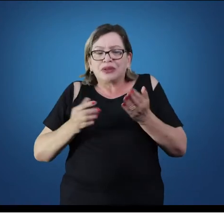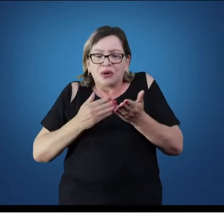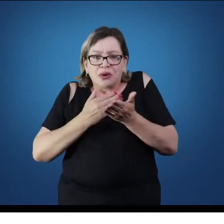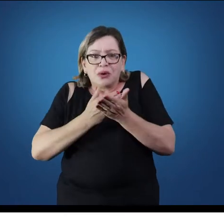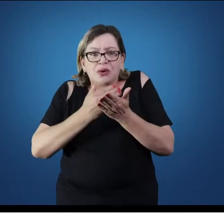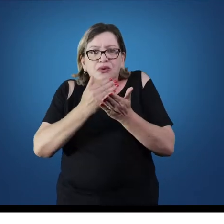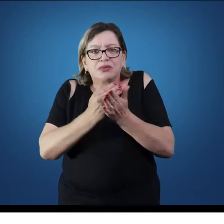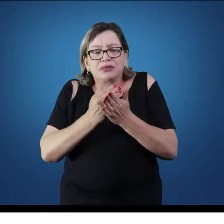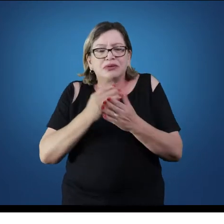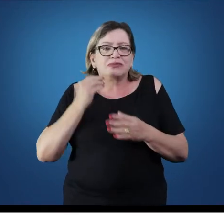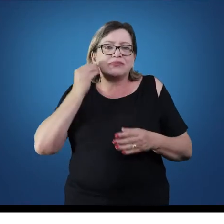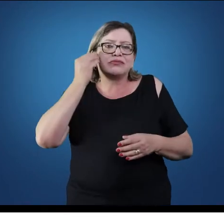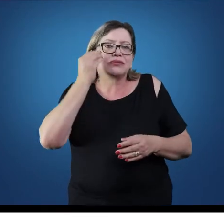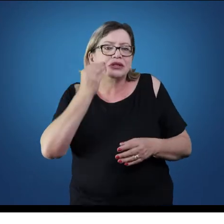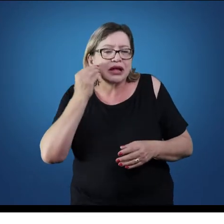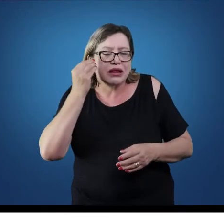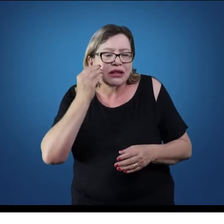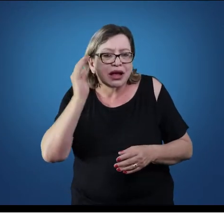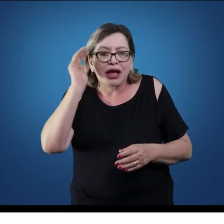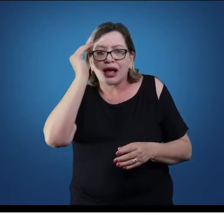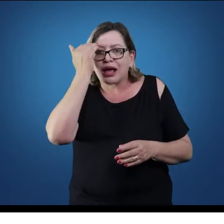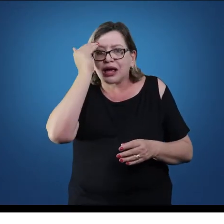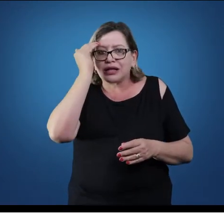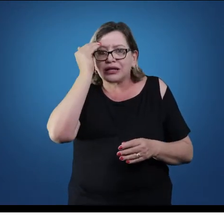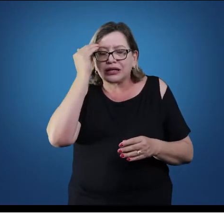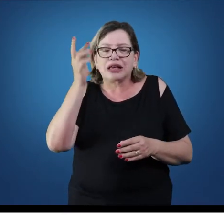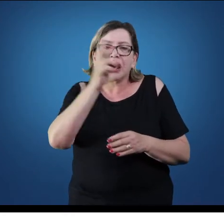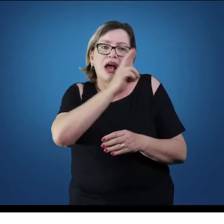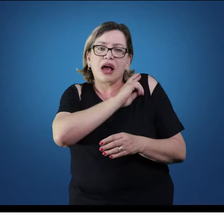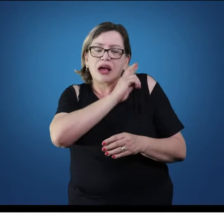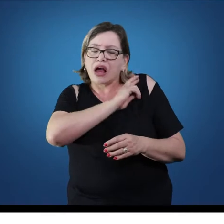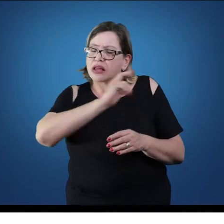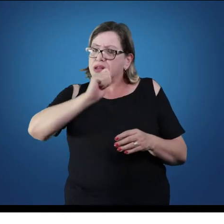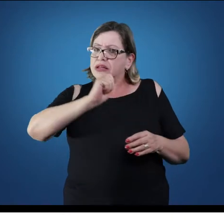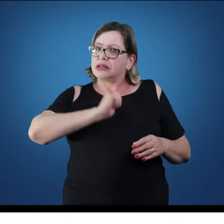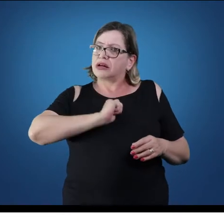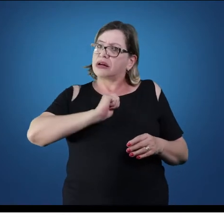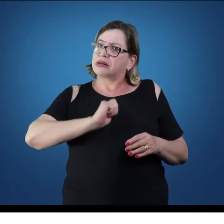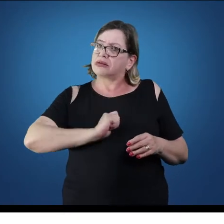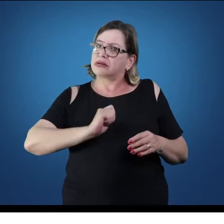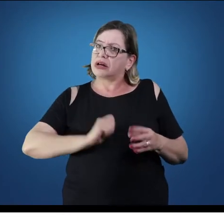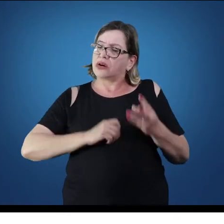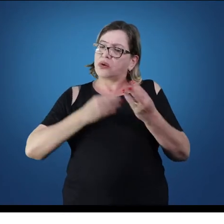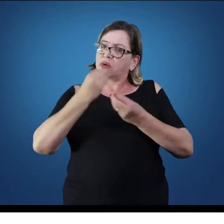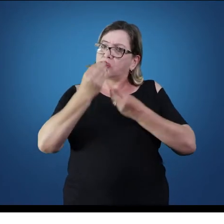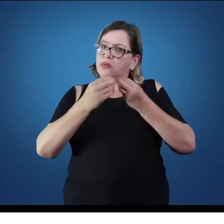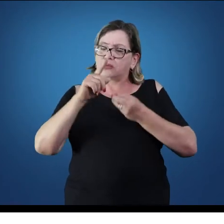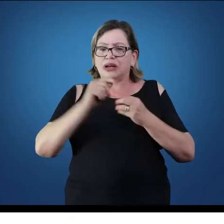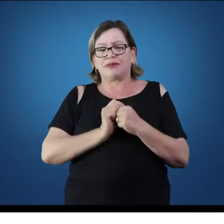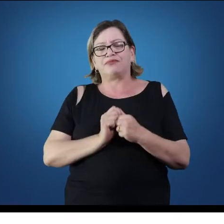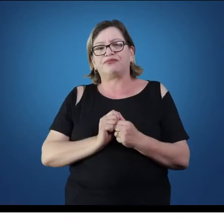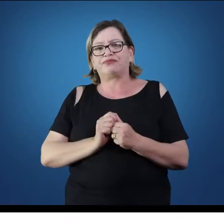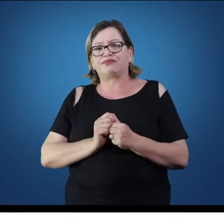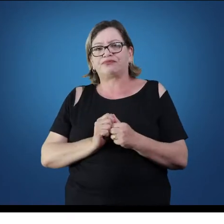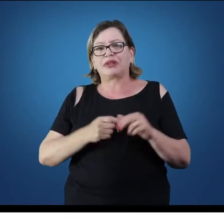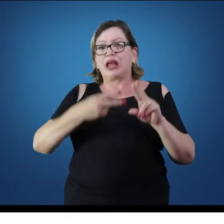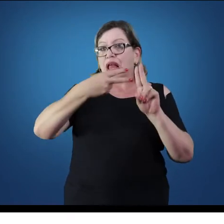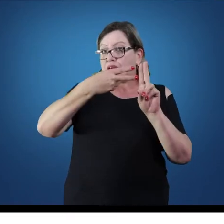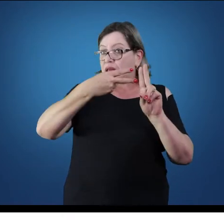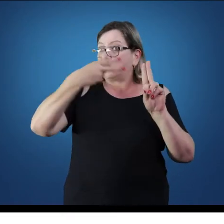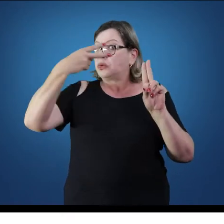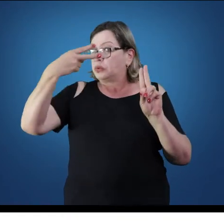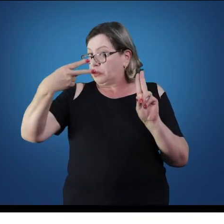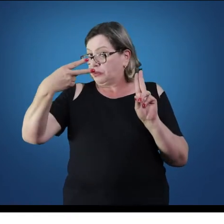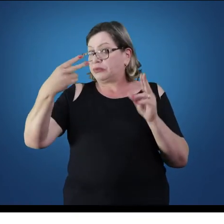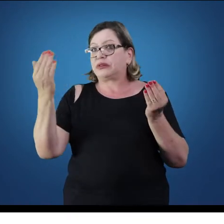nós vamos tentar compreender então esse papel da anatomia com os seus planos e eixos e suas referências. Na unidade